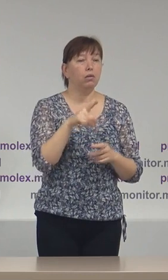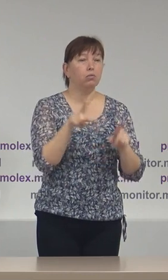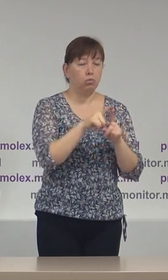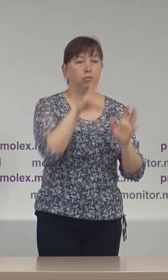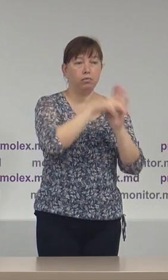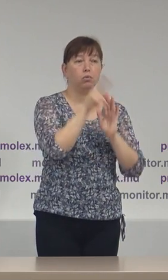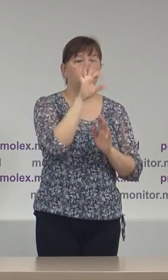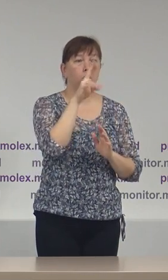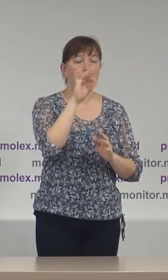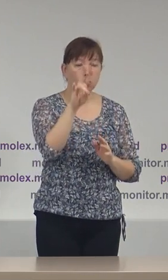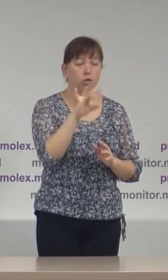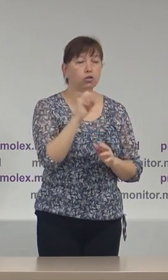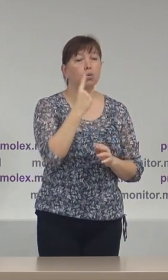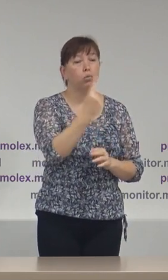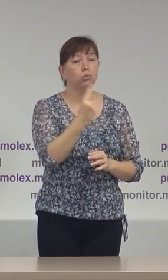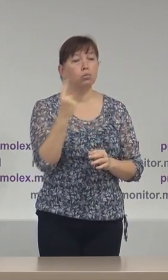Igor Dudon și câte un caz